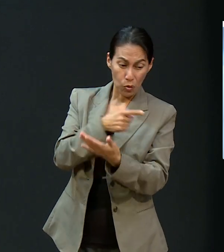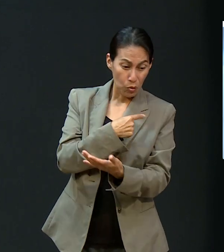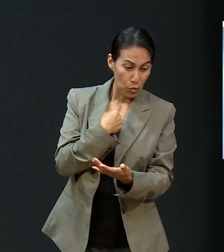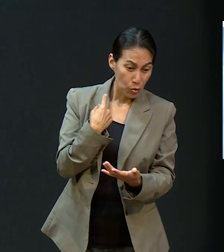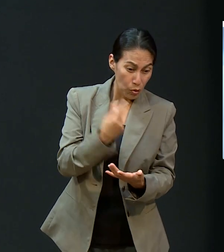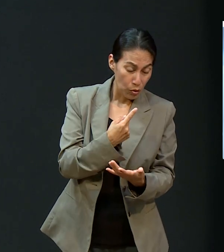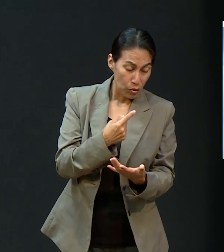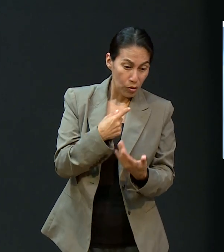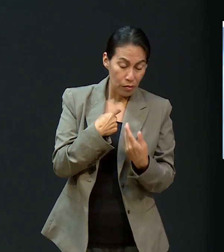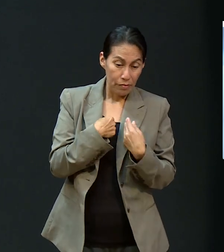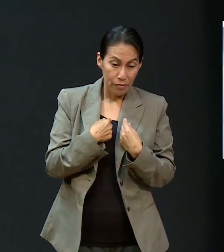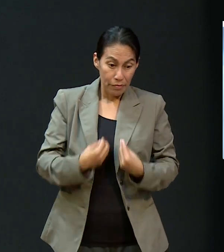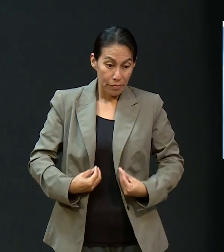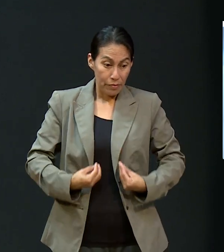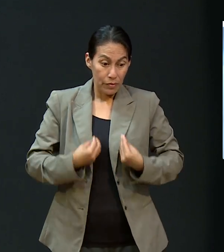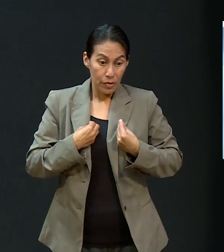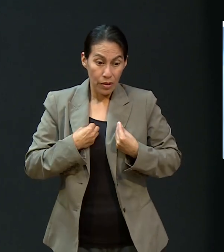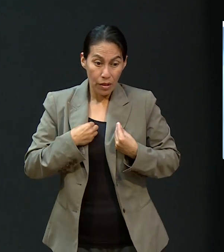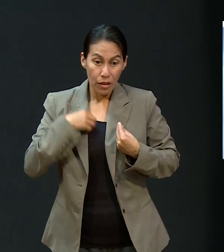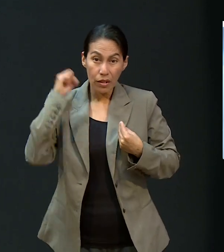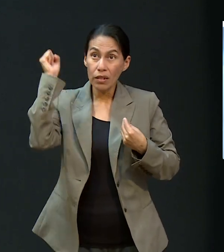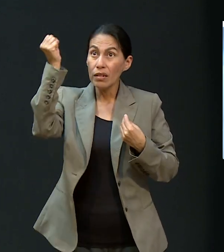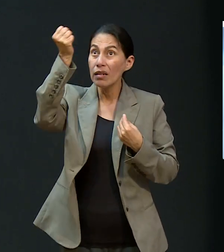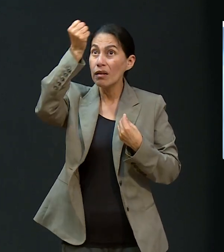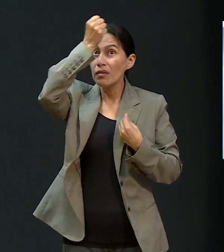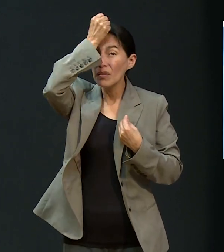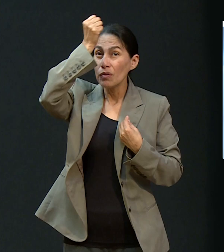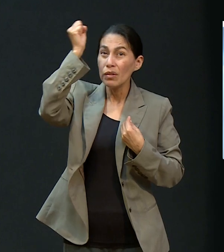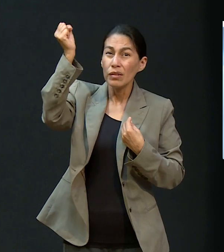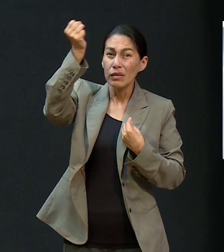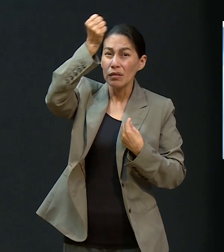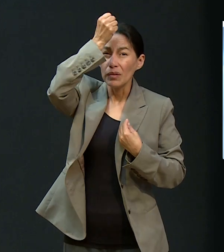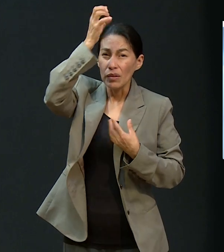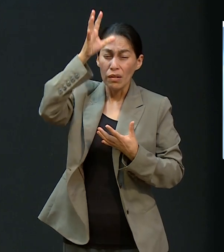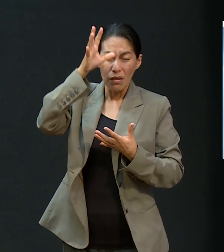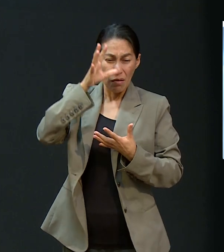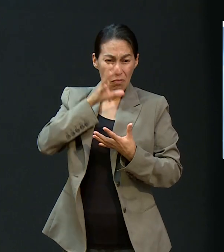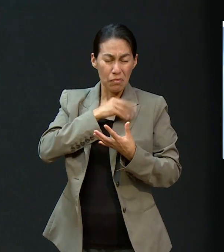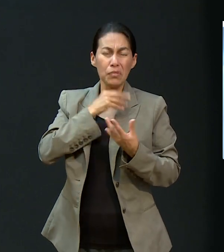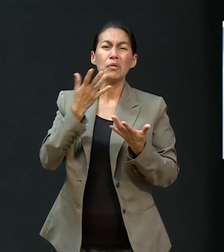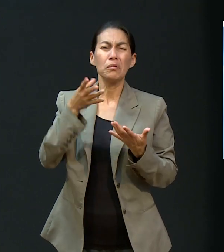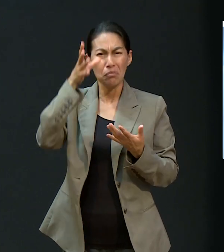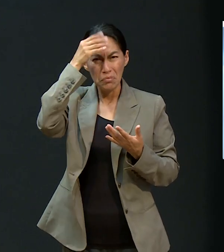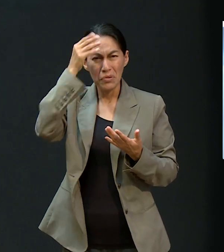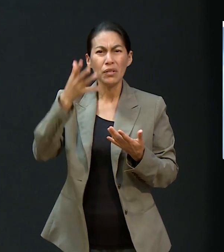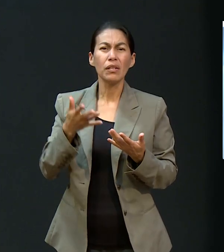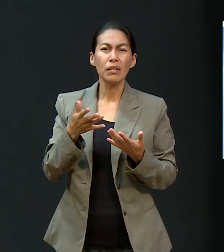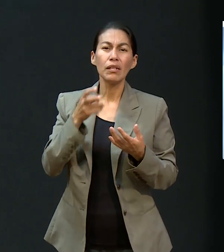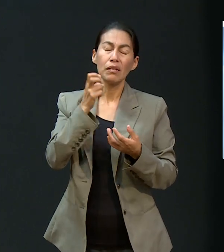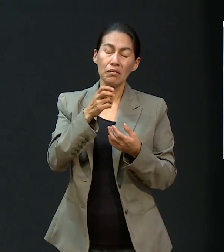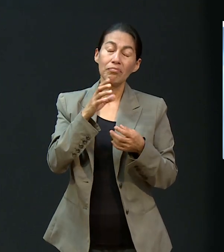traigamos al corazón sabiduría. Es muy importante encarar este 2023 con